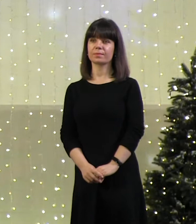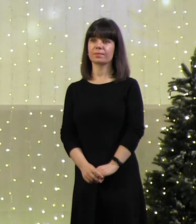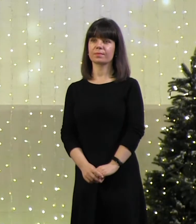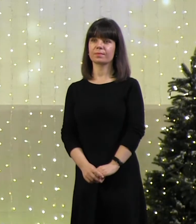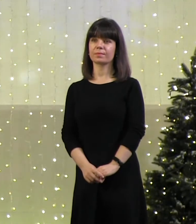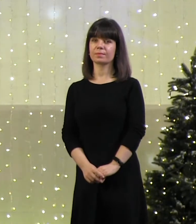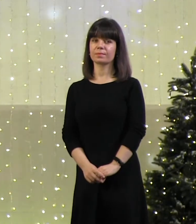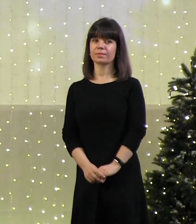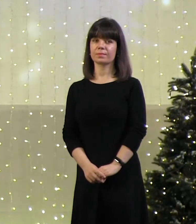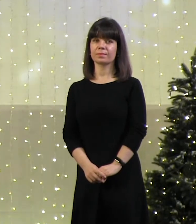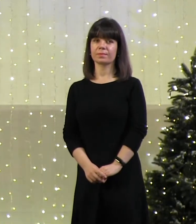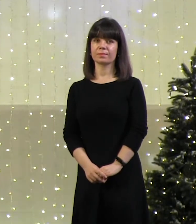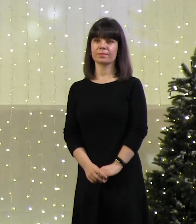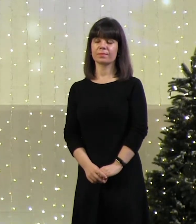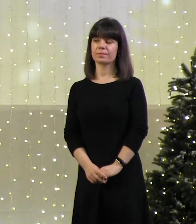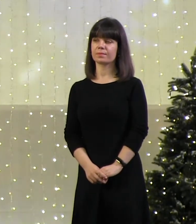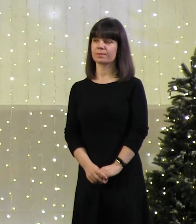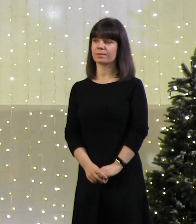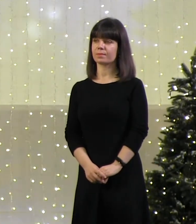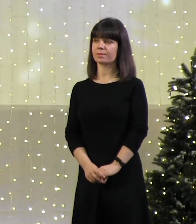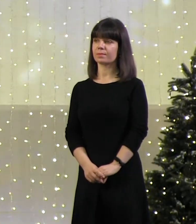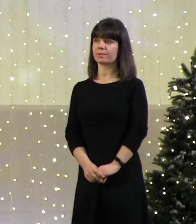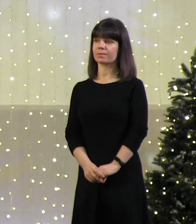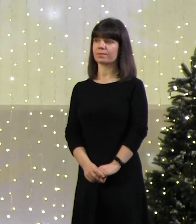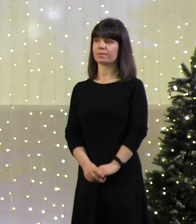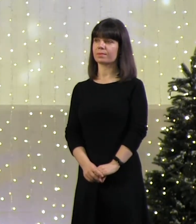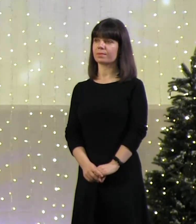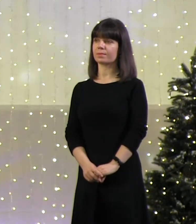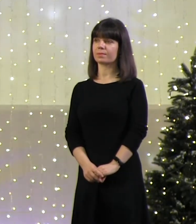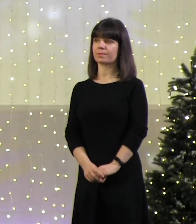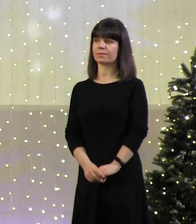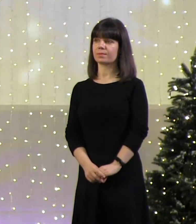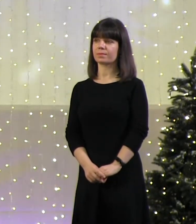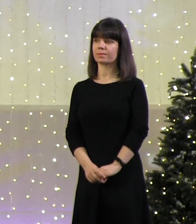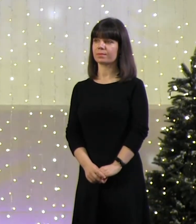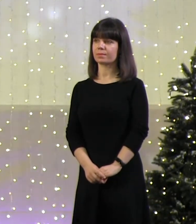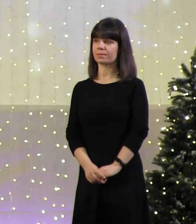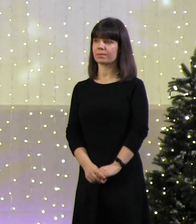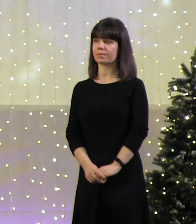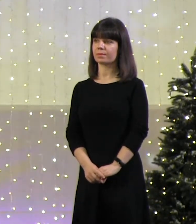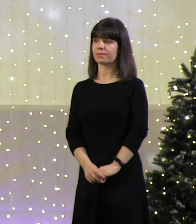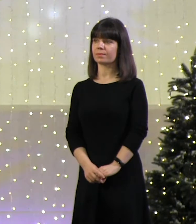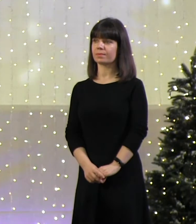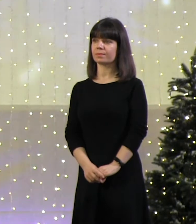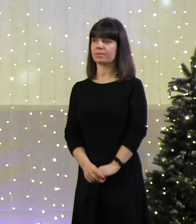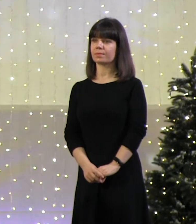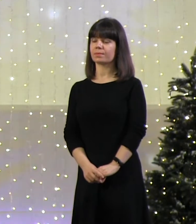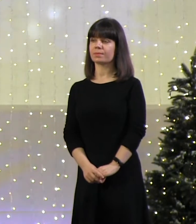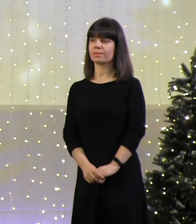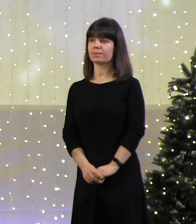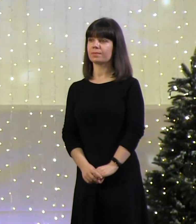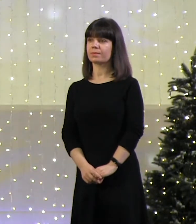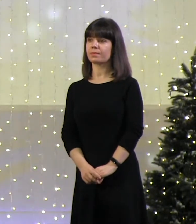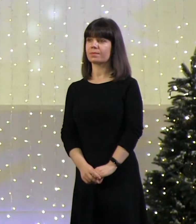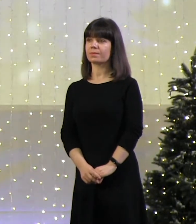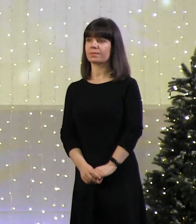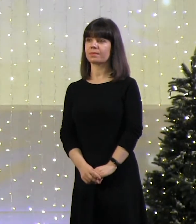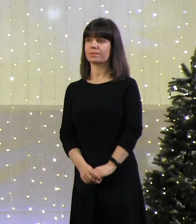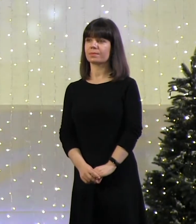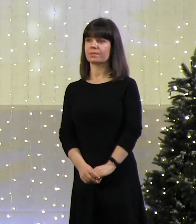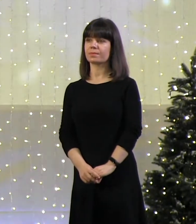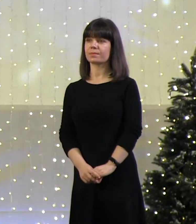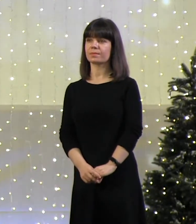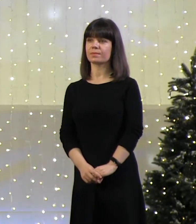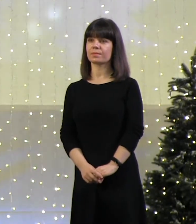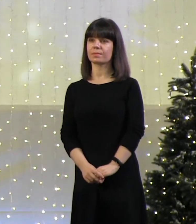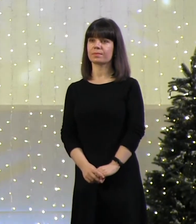возрастать не могут тех, кому Бог дал рождение свыше, и кто является Его детьми. Поэтому мы надеемся, что это